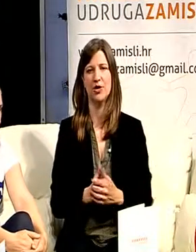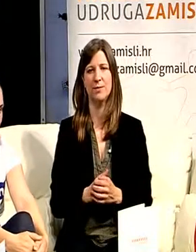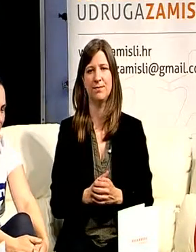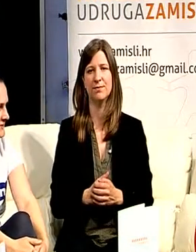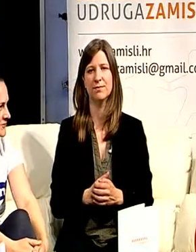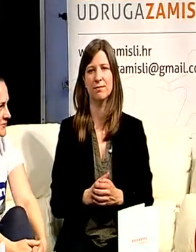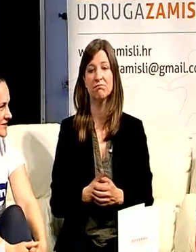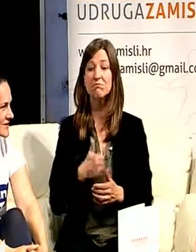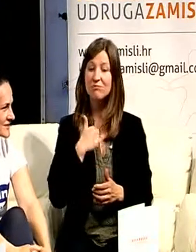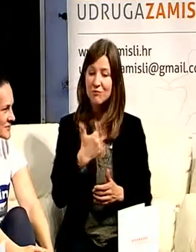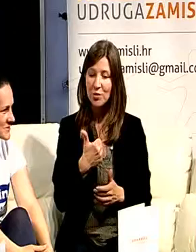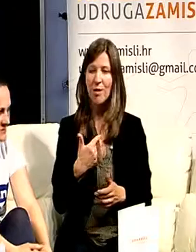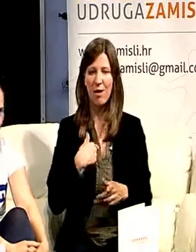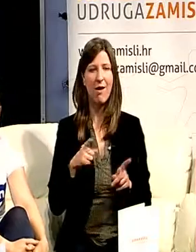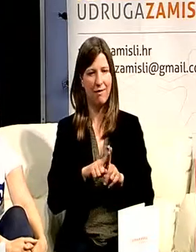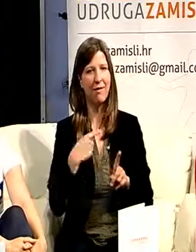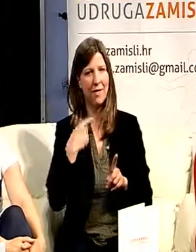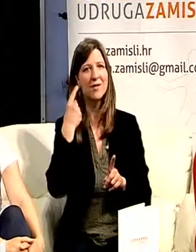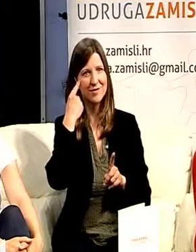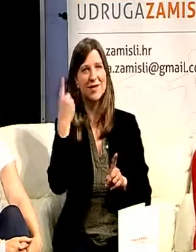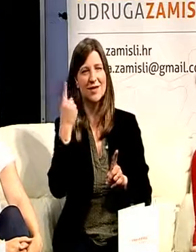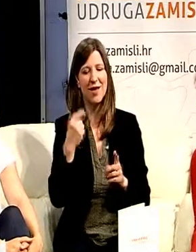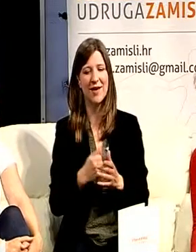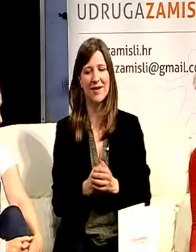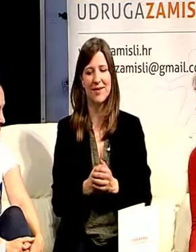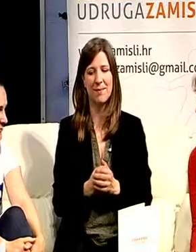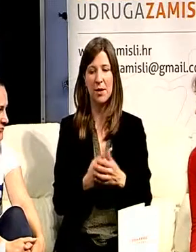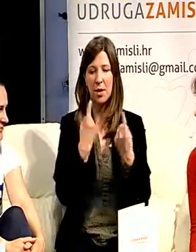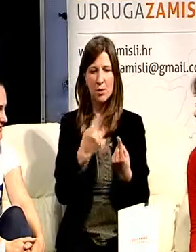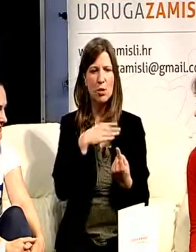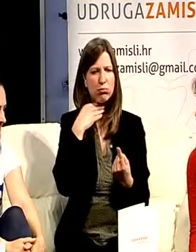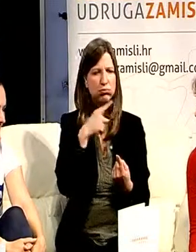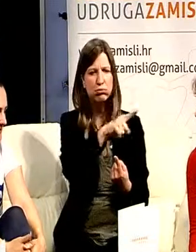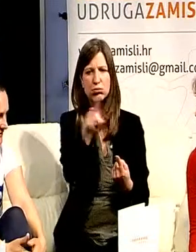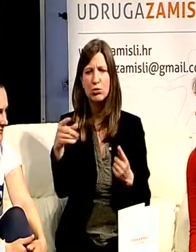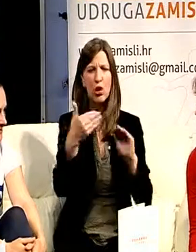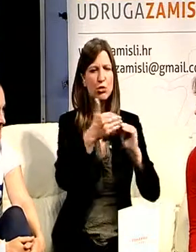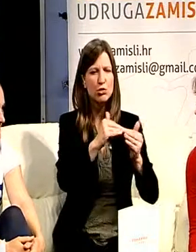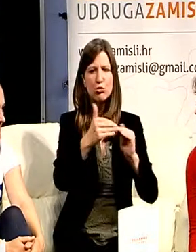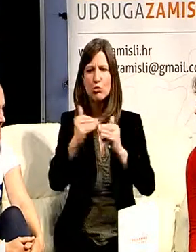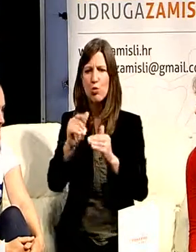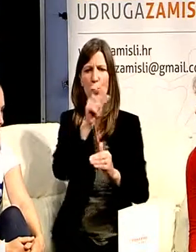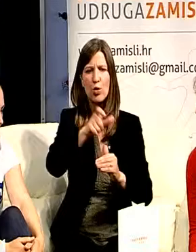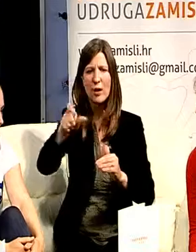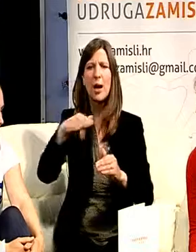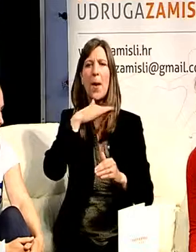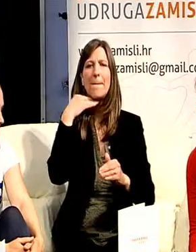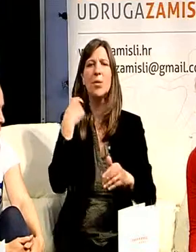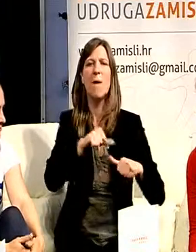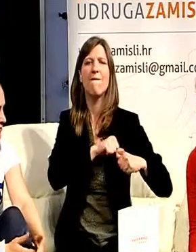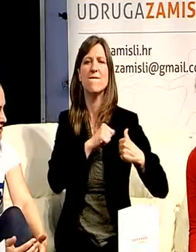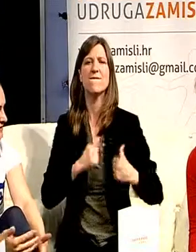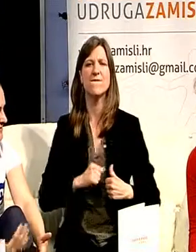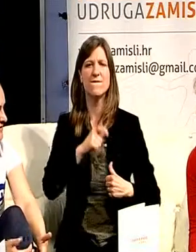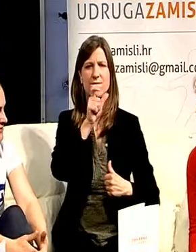Super, evo ja sam nešto saznala s obzirom na količinu suradnika, ekipe u udruzi aktivnih volontera i